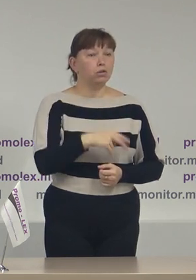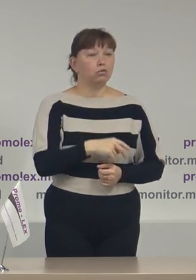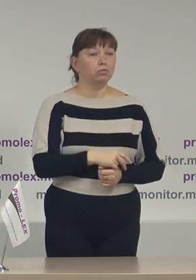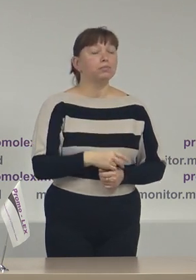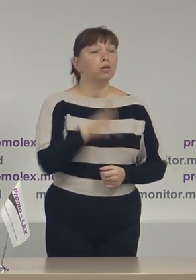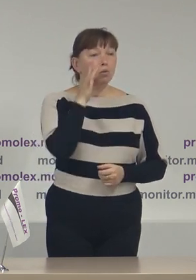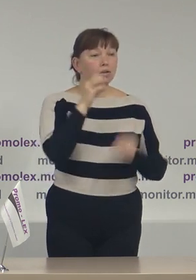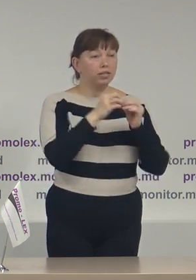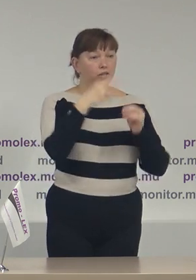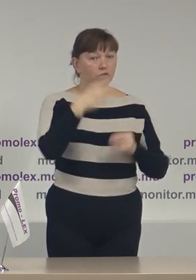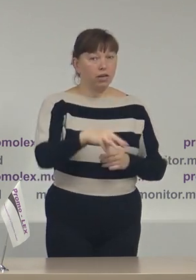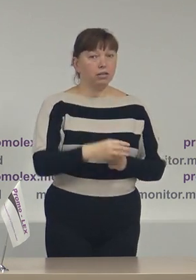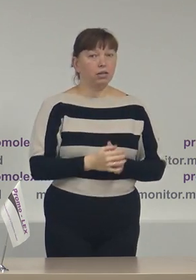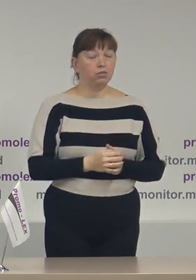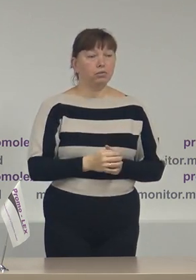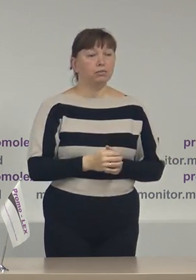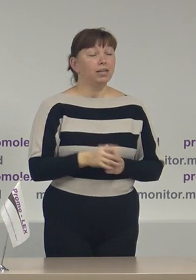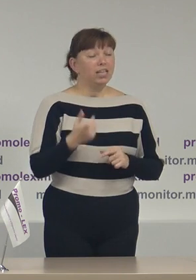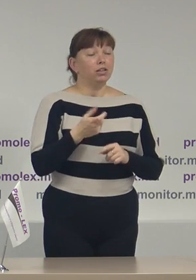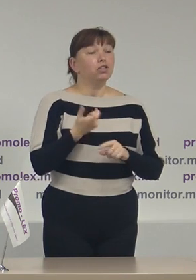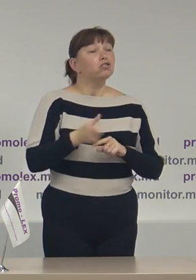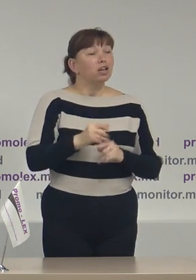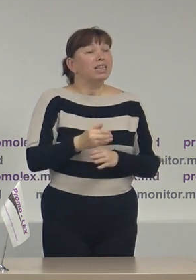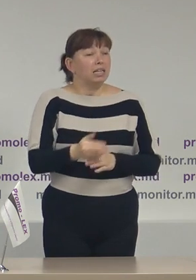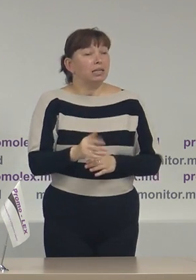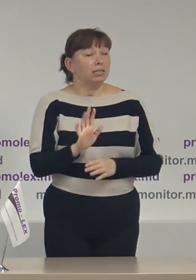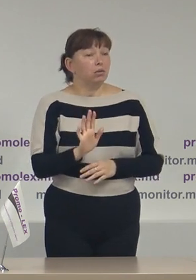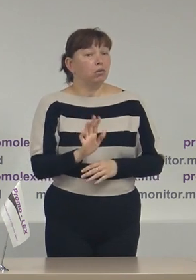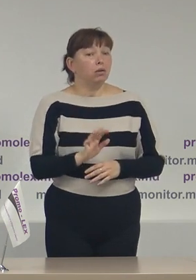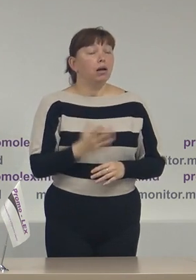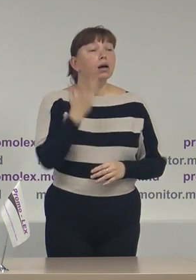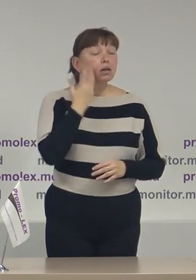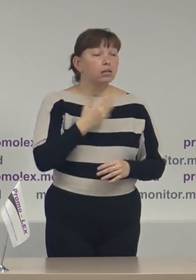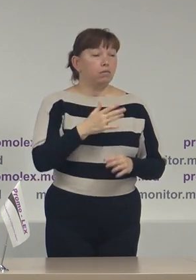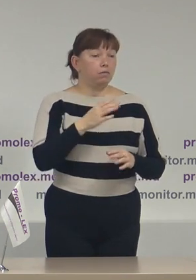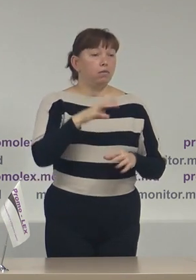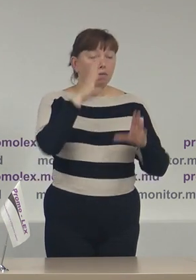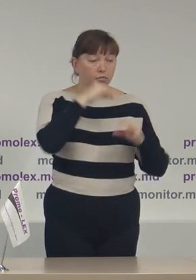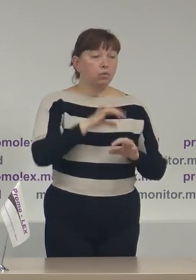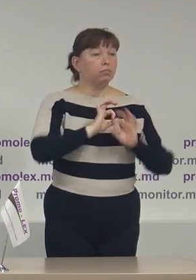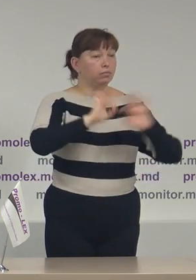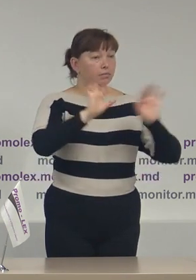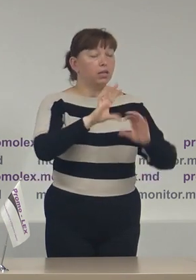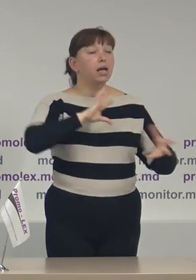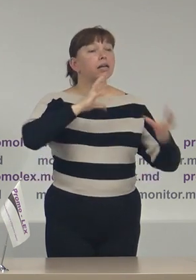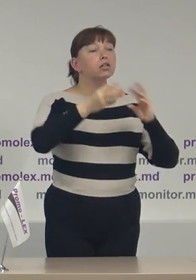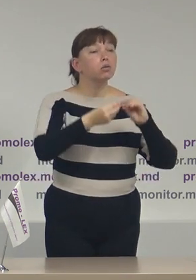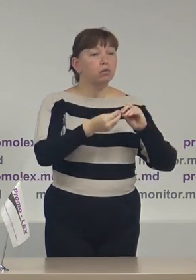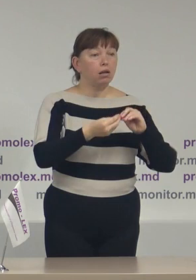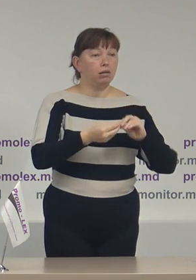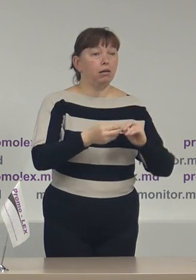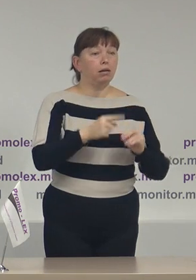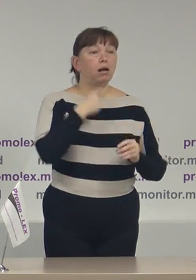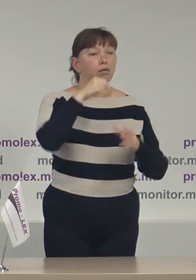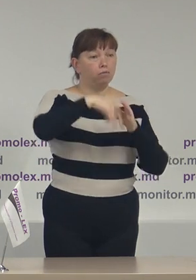și 30, cel târziu, atunci când vom prezenta rezultatele numărării parțiale a